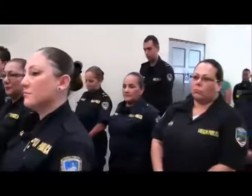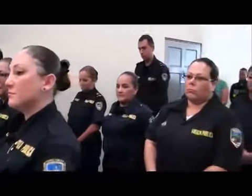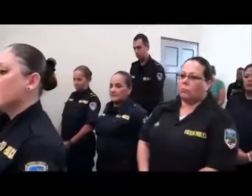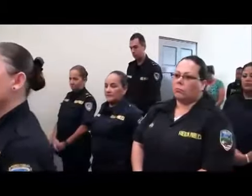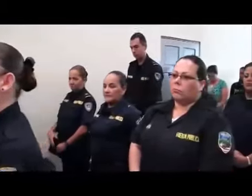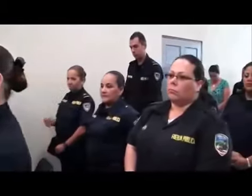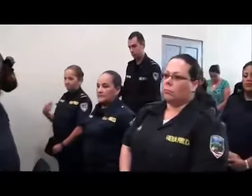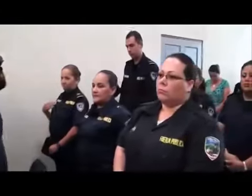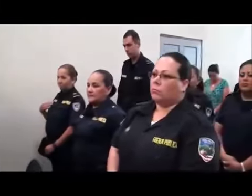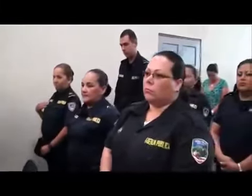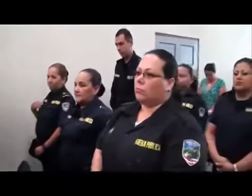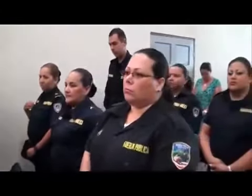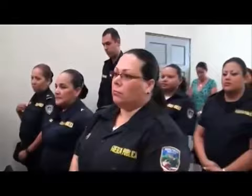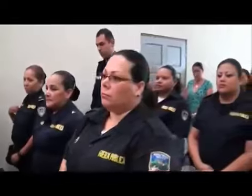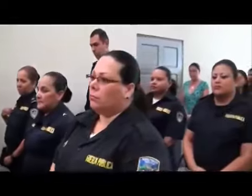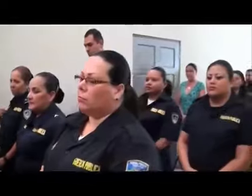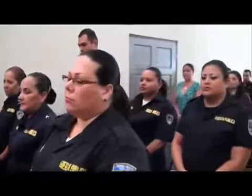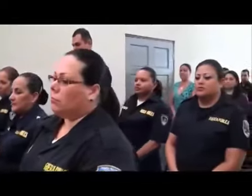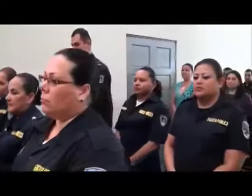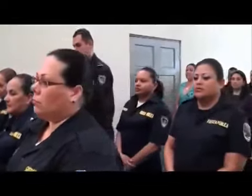y la pasión por servir fueron más fuertes.